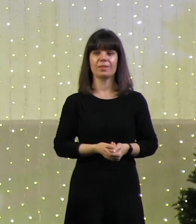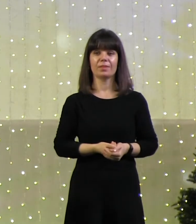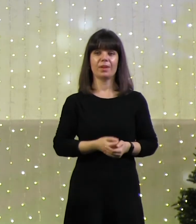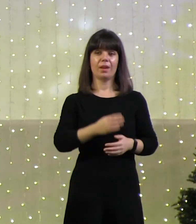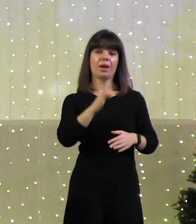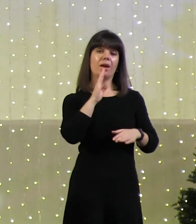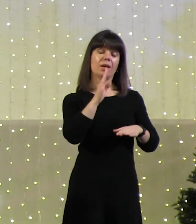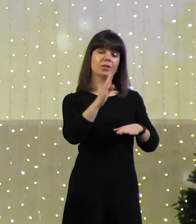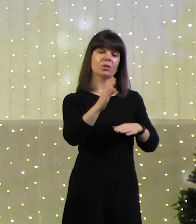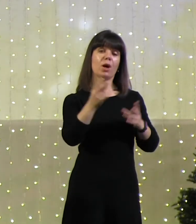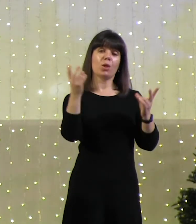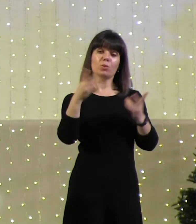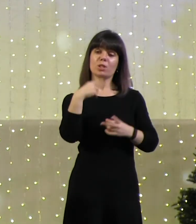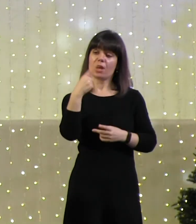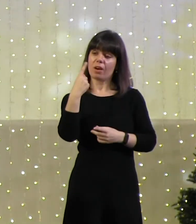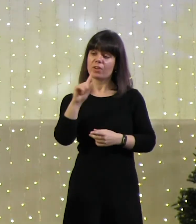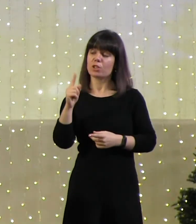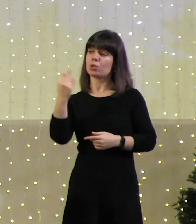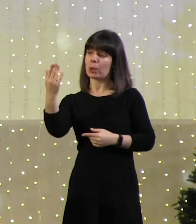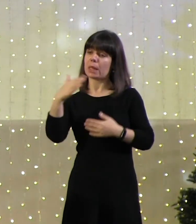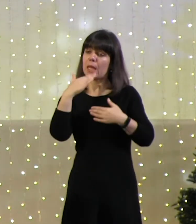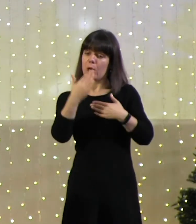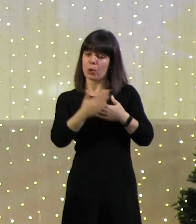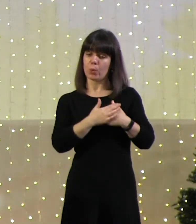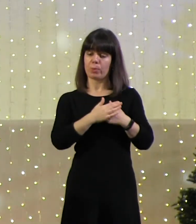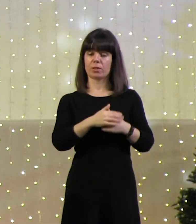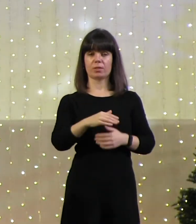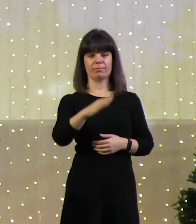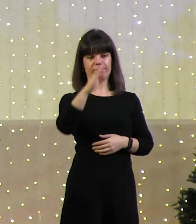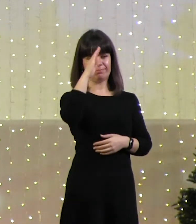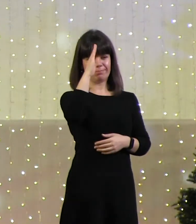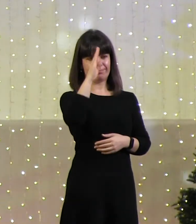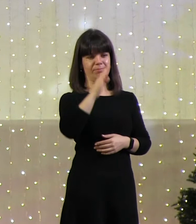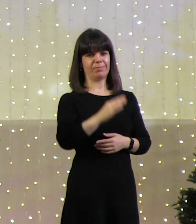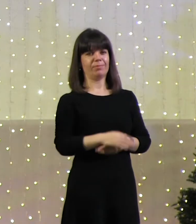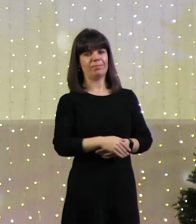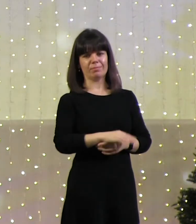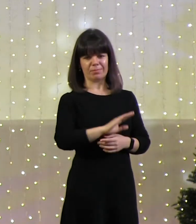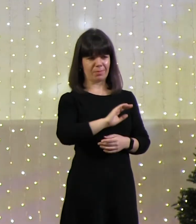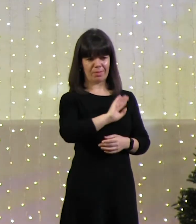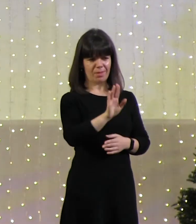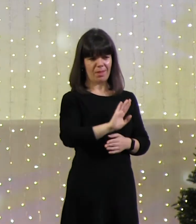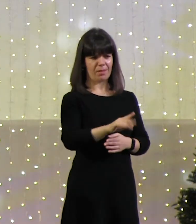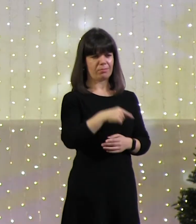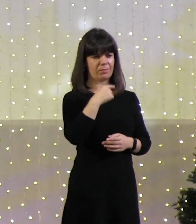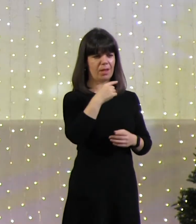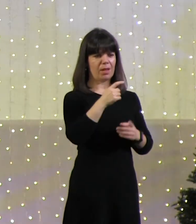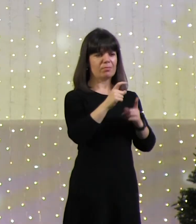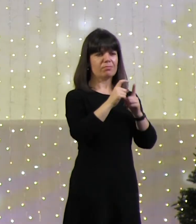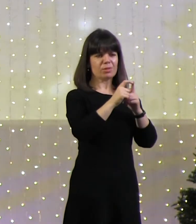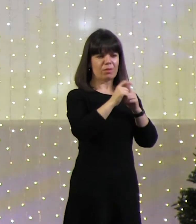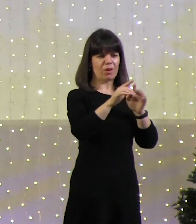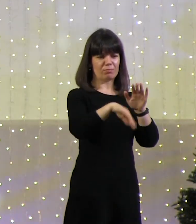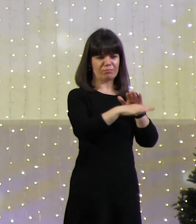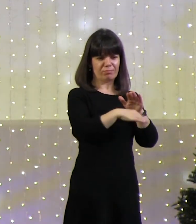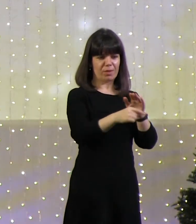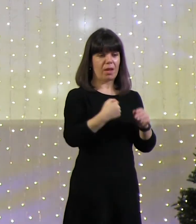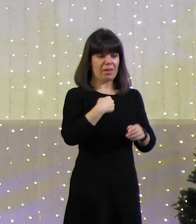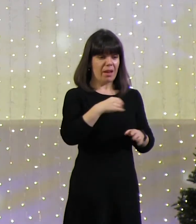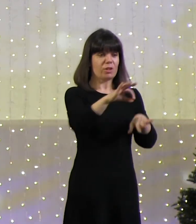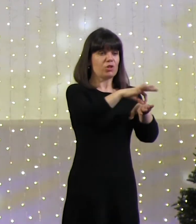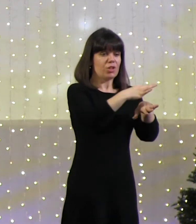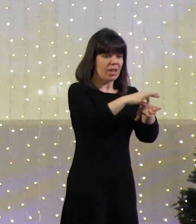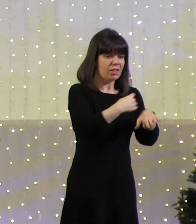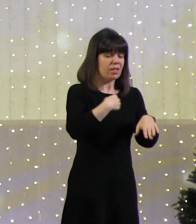Говорит, я хочу, чтобы ты мне говорил, что ты меня любишь. Да это вообще не идет ни в какие сравнения. Я же на тебе женился. Я же